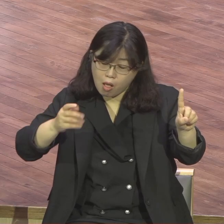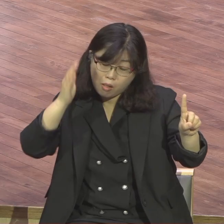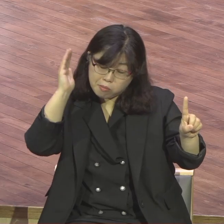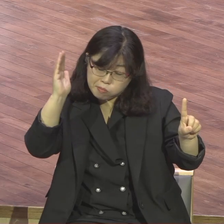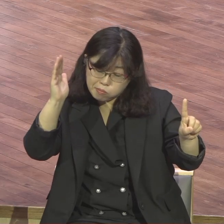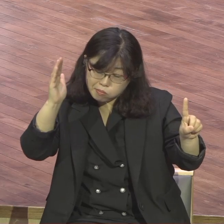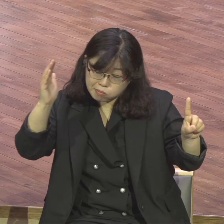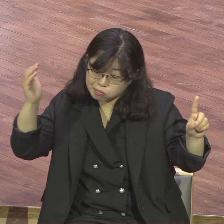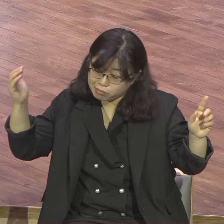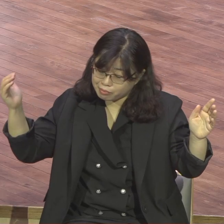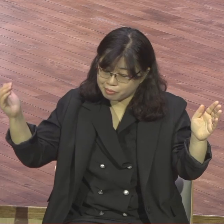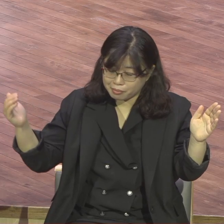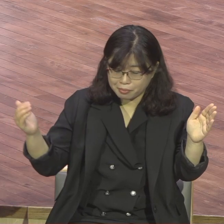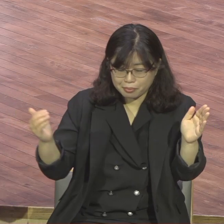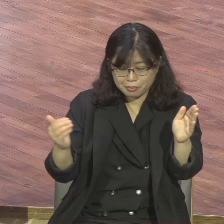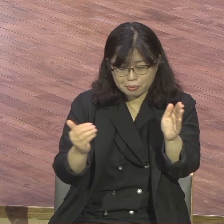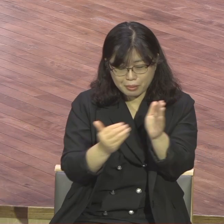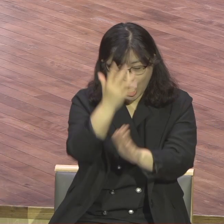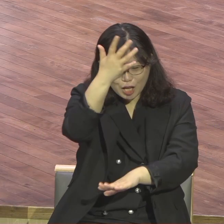그게 바로 예배다는 거예요